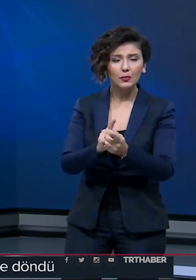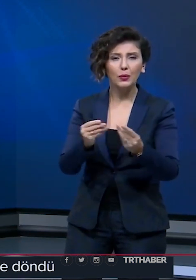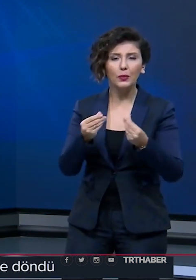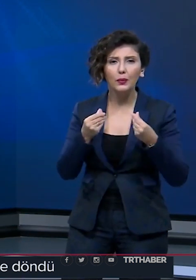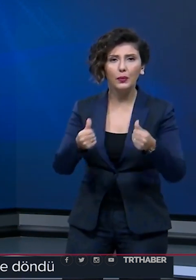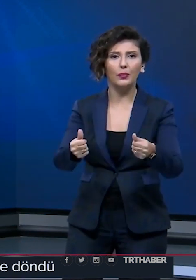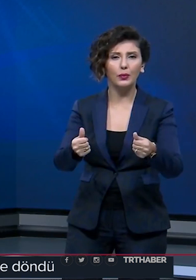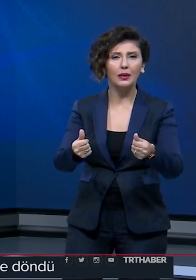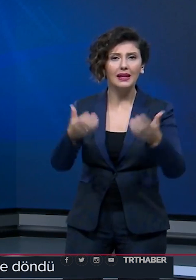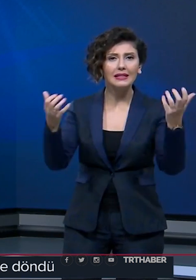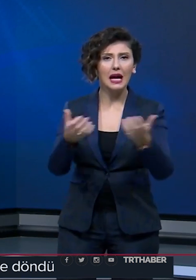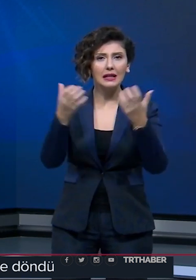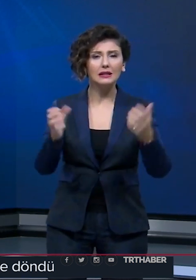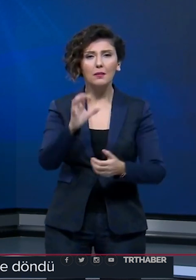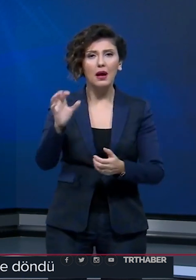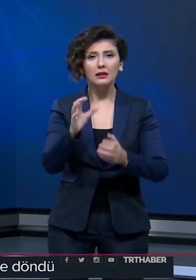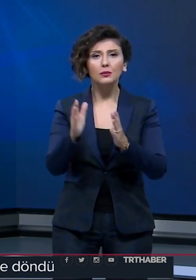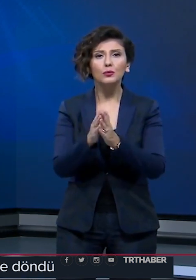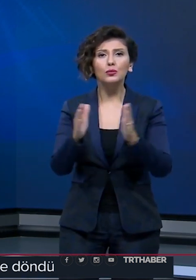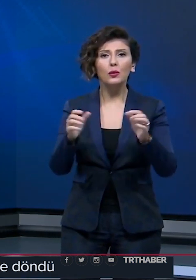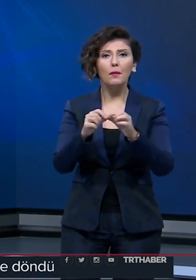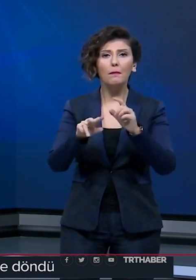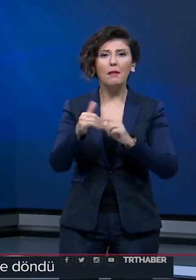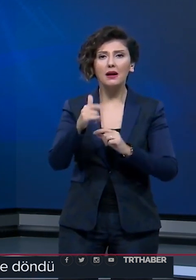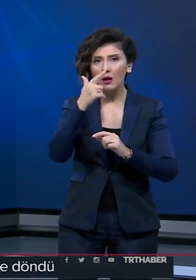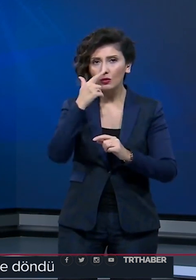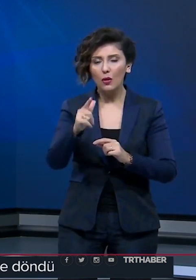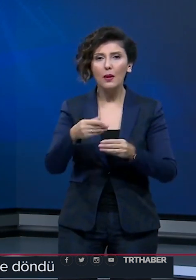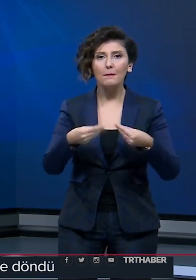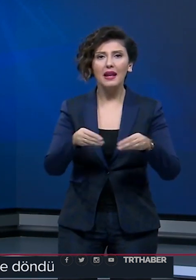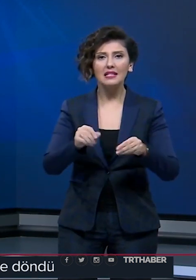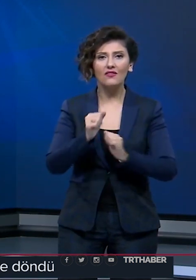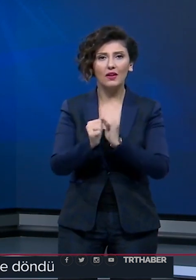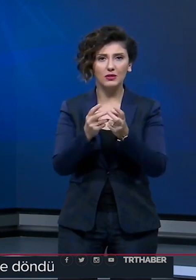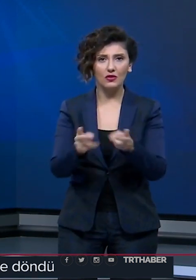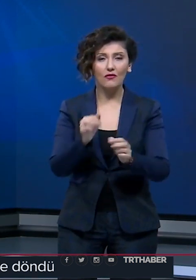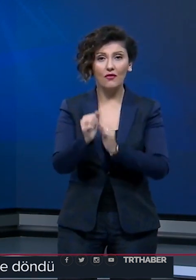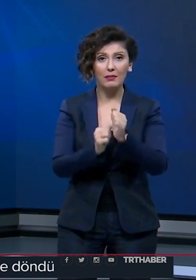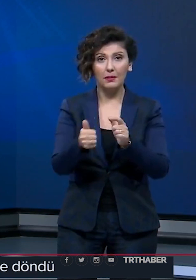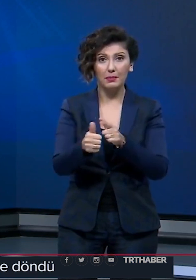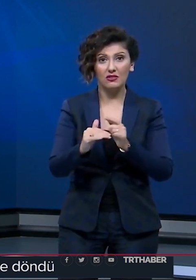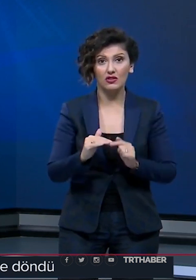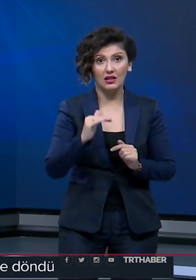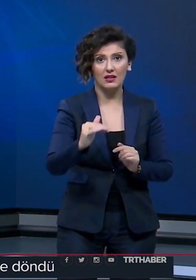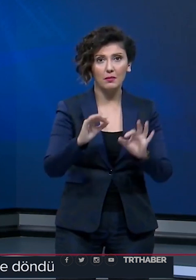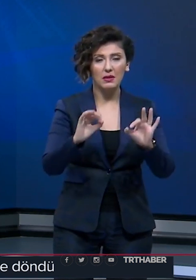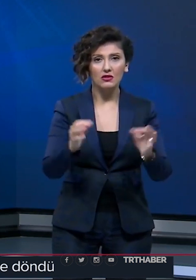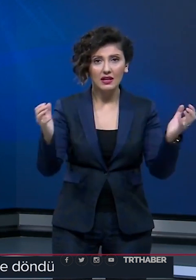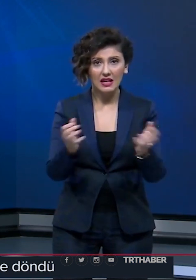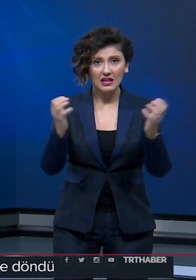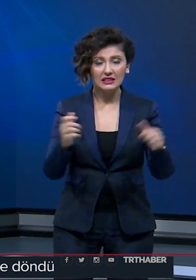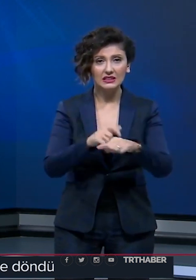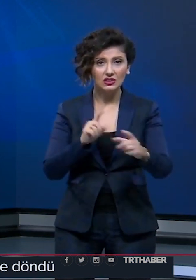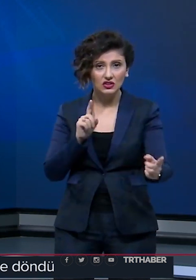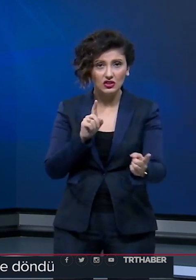döndü. Yangın Maltepe Büyükbakkal Köy'deki plastik fabrikasında çıktı. Fabrikanın birinci katında başlayan yangın